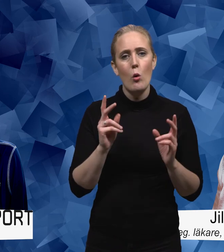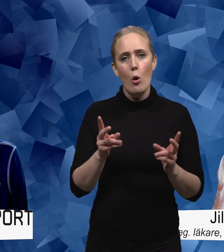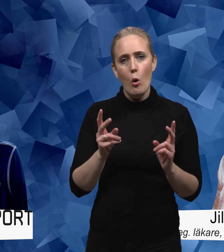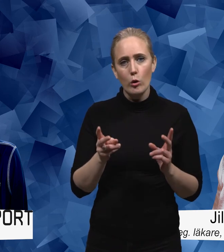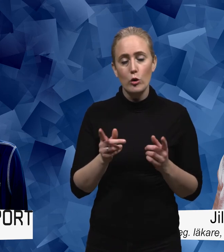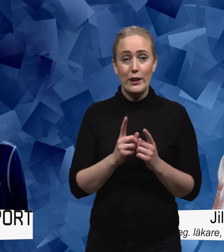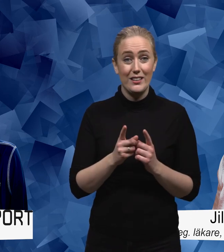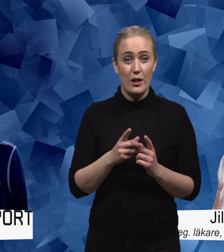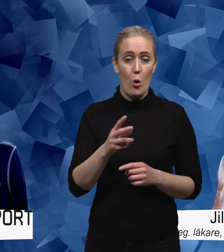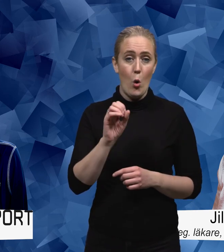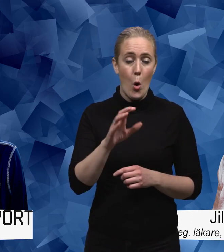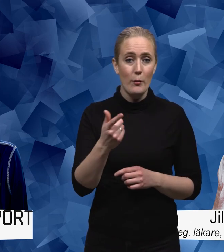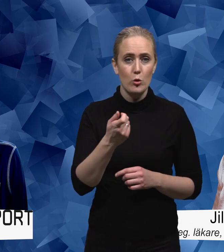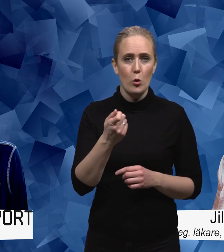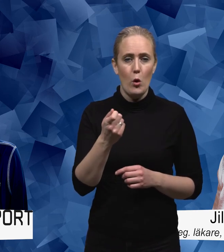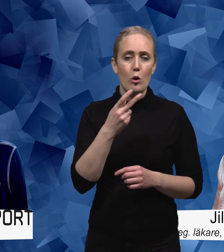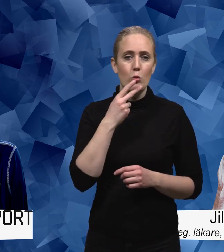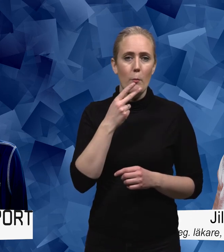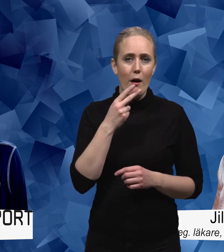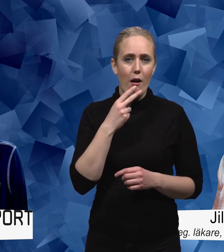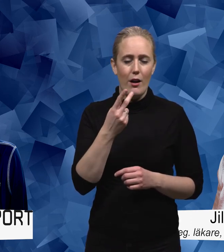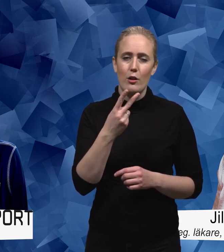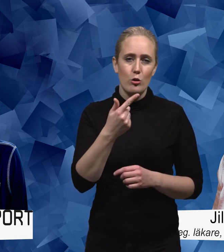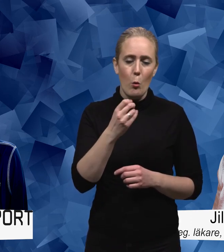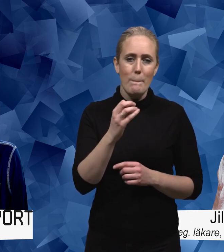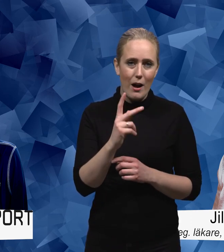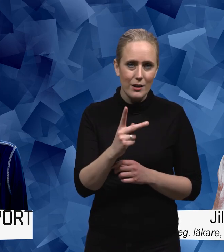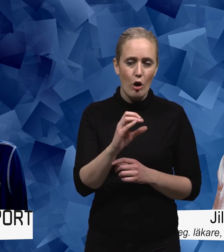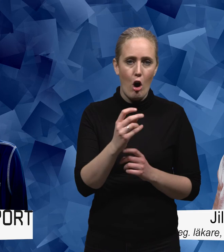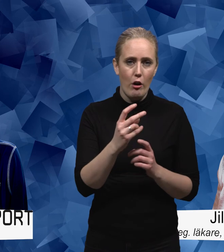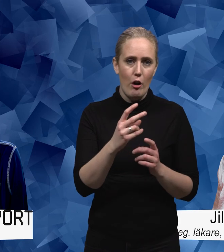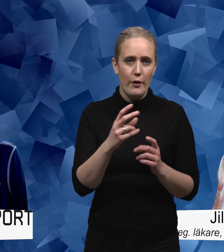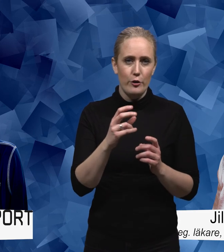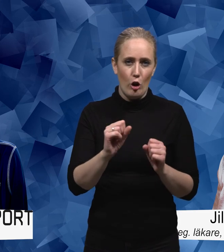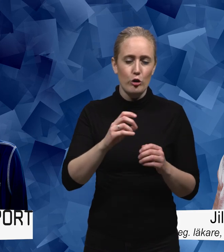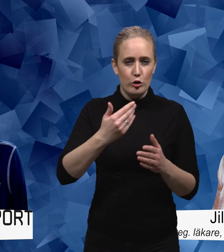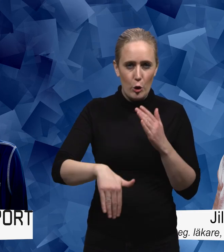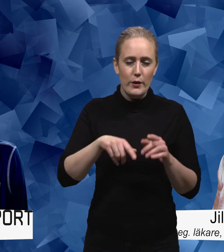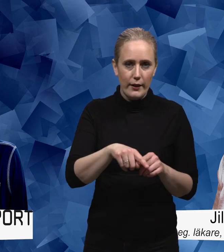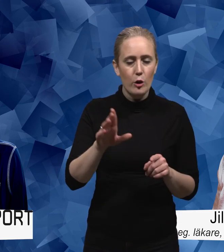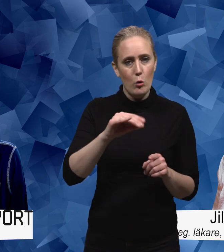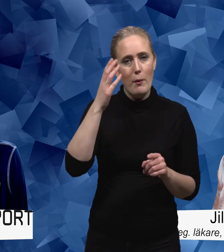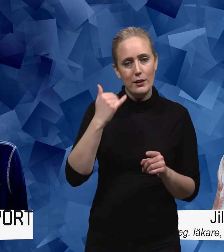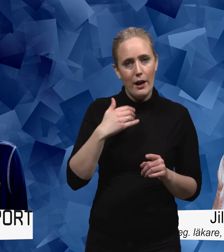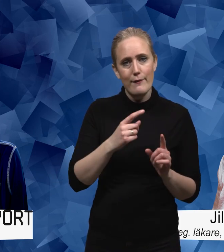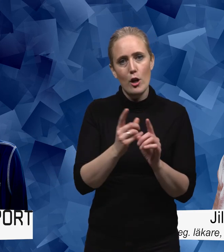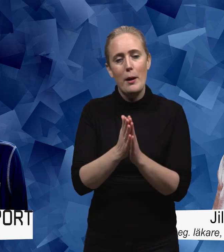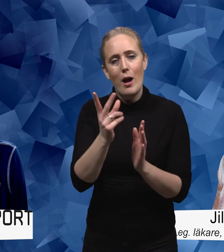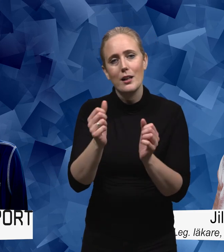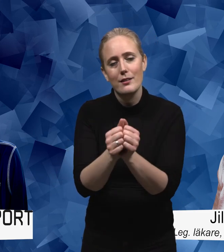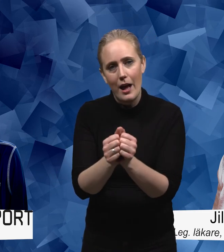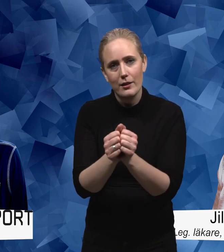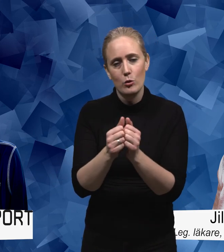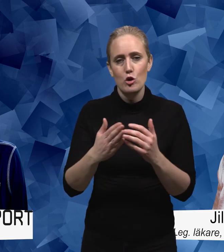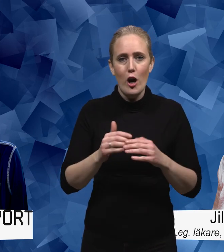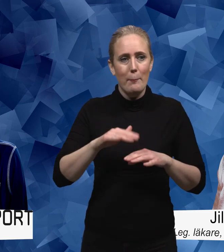kunna gå till en tobaksavänjare på mottagning och säga här får du hjälp om du slutar röka det vill säga väldigt mycket mer pang på röbettan får man säga